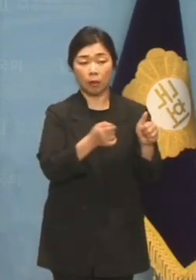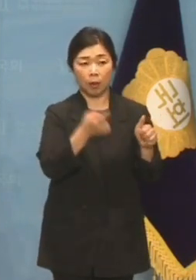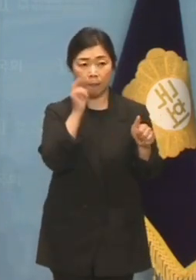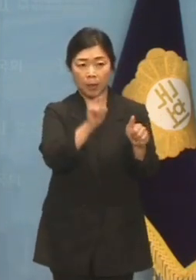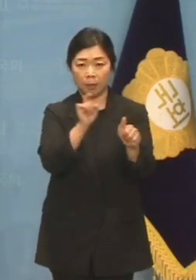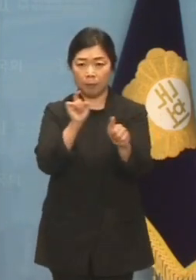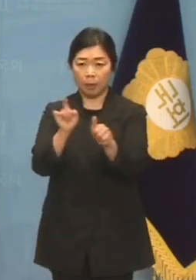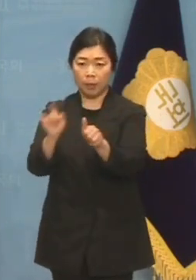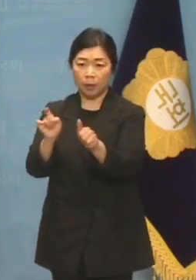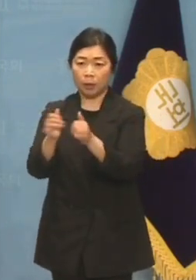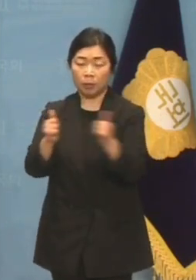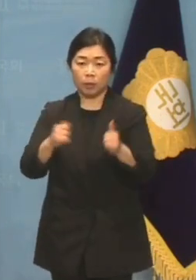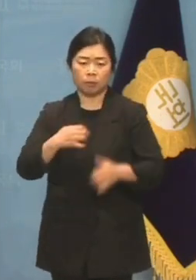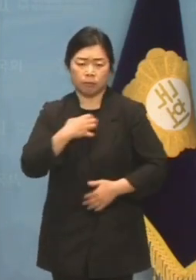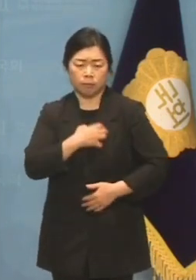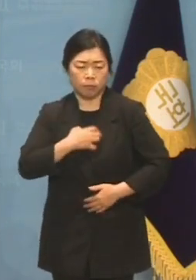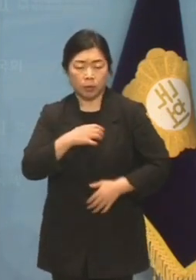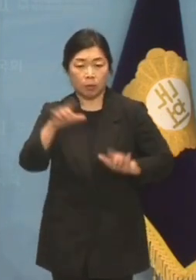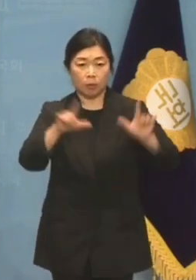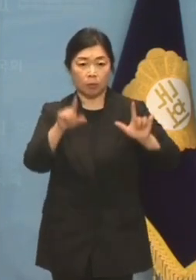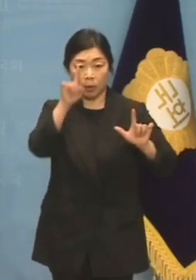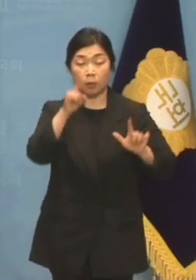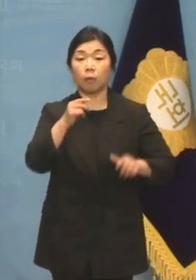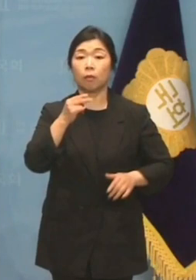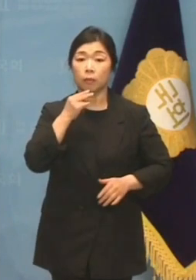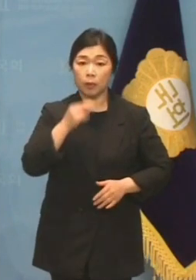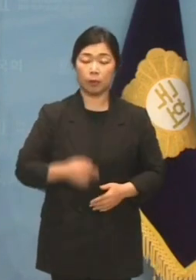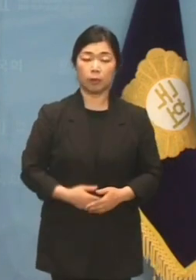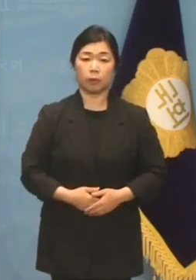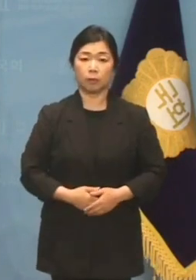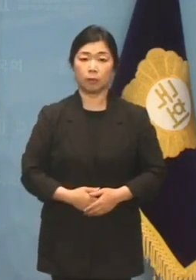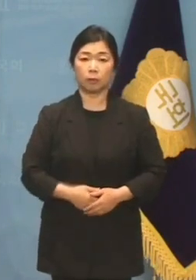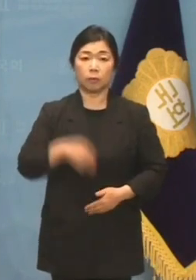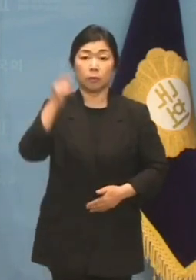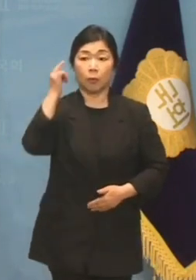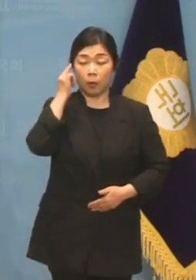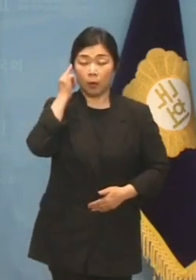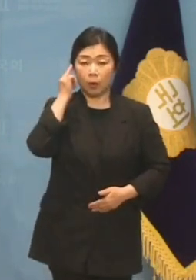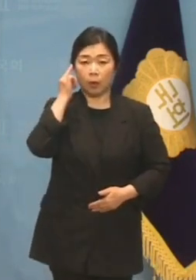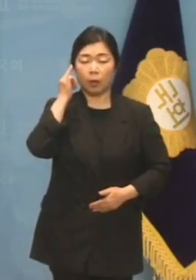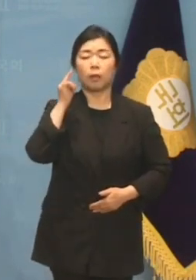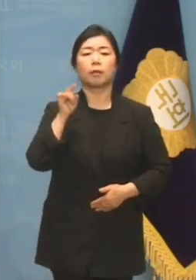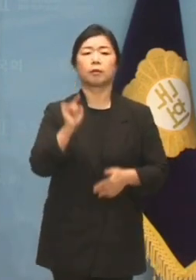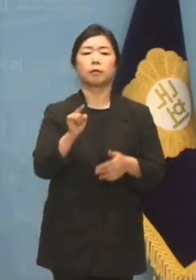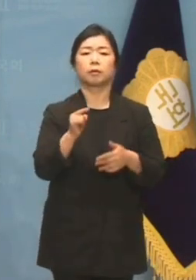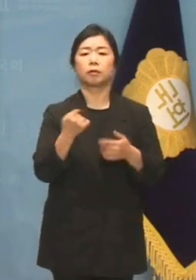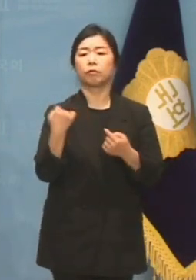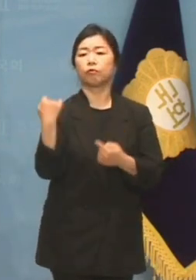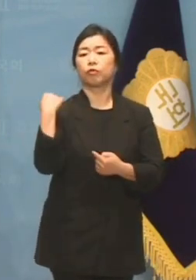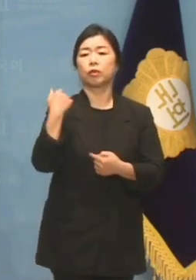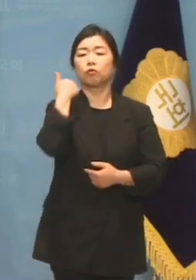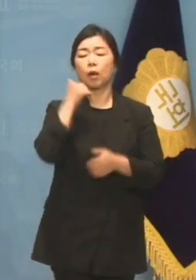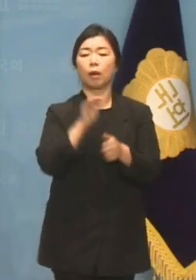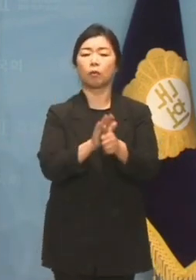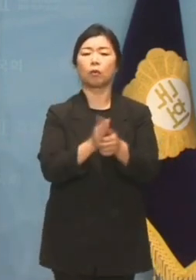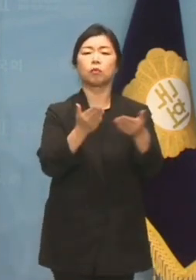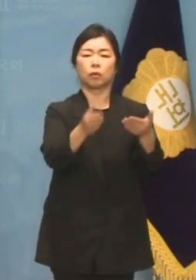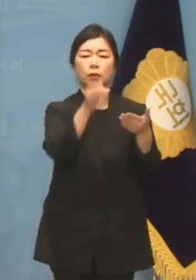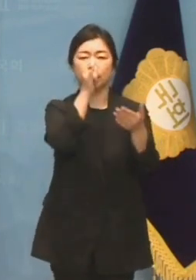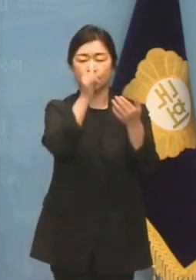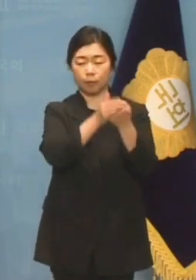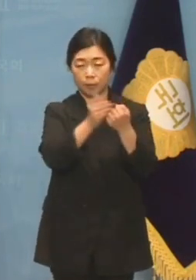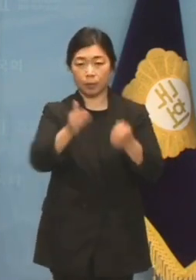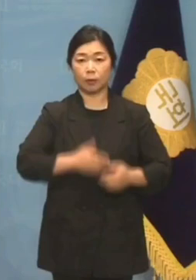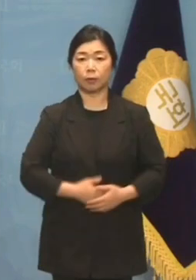걱정하거나 불안해하지 않는다고 합니다. 그들에게는 든든한 방탄 이재명 대표가 있기 때문입니다.